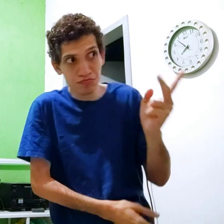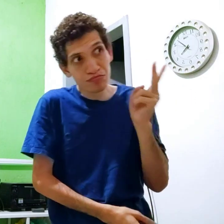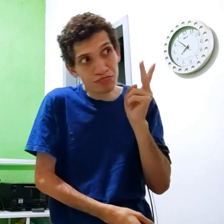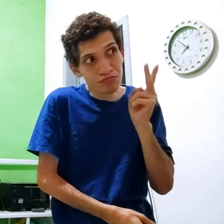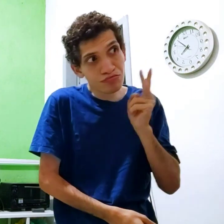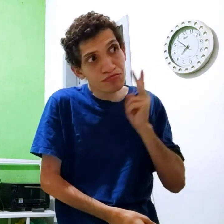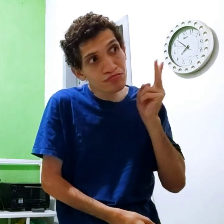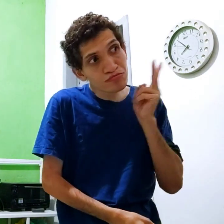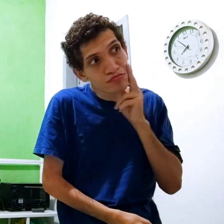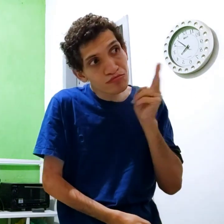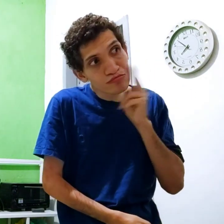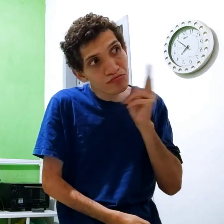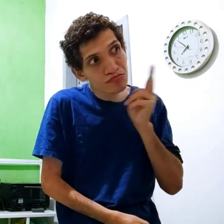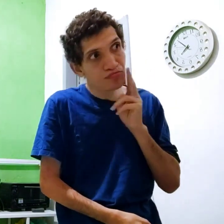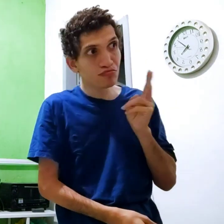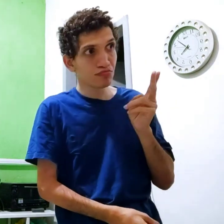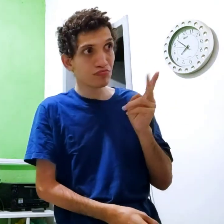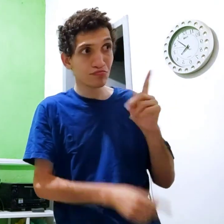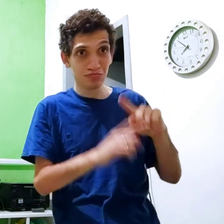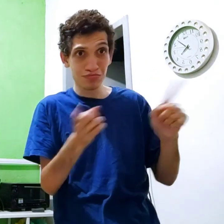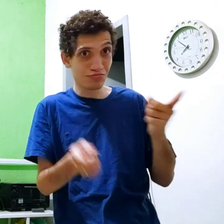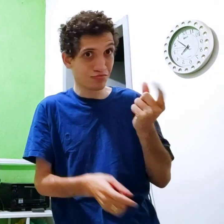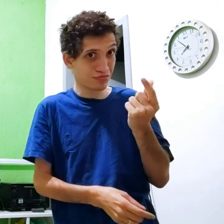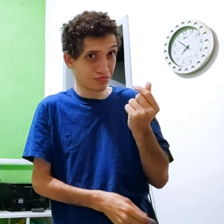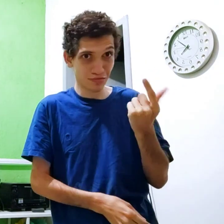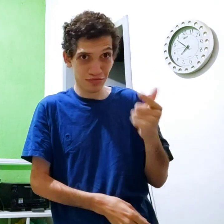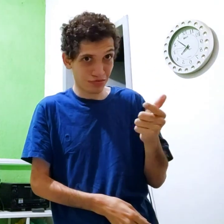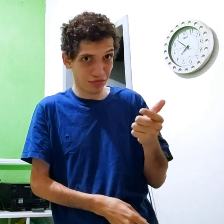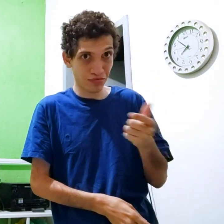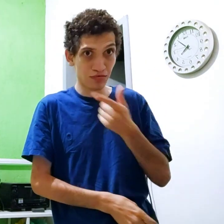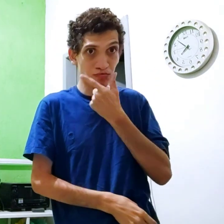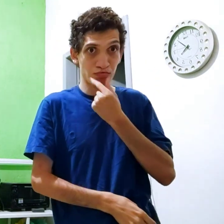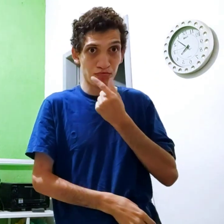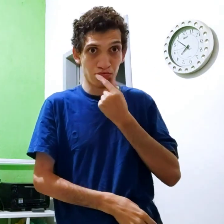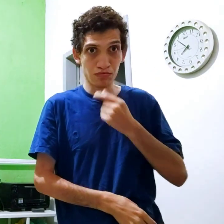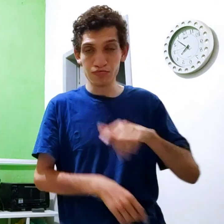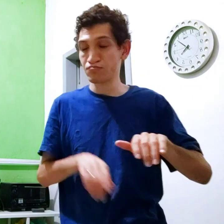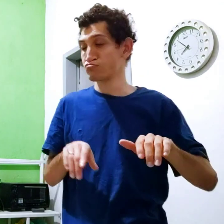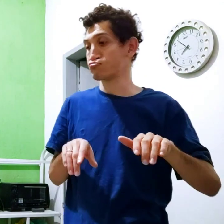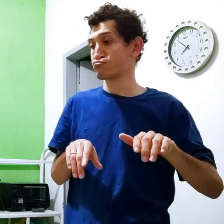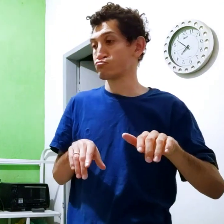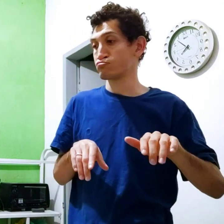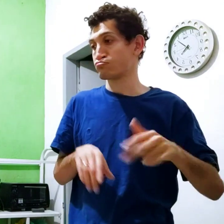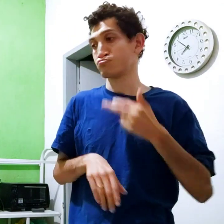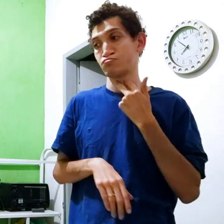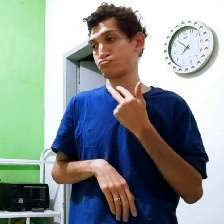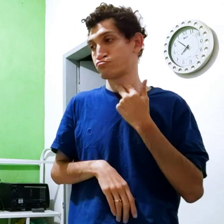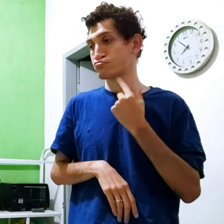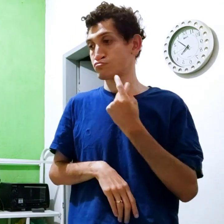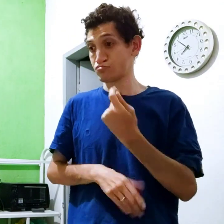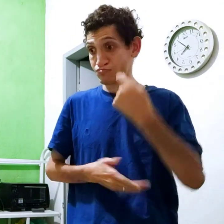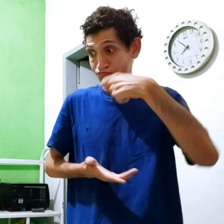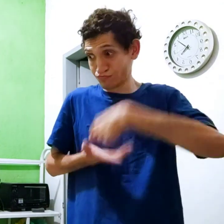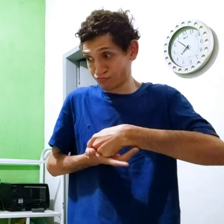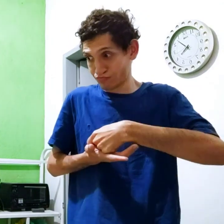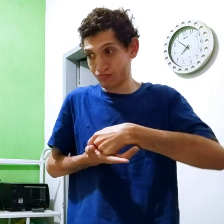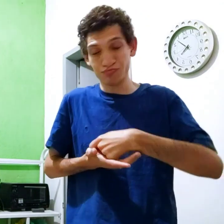Comprar Cerveja Mais dinheiro que não O homem está vendendo Não pode,